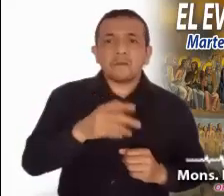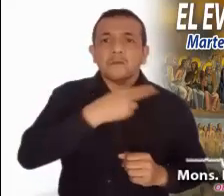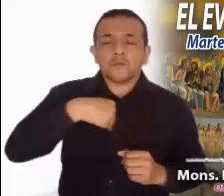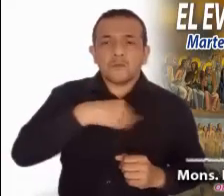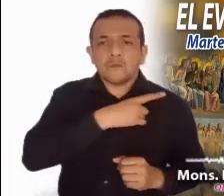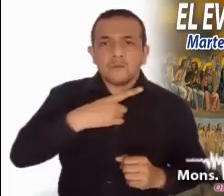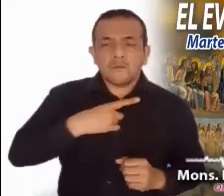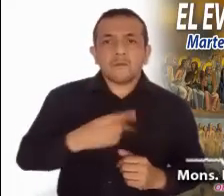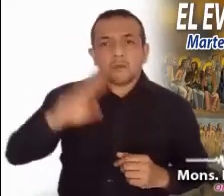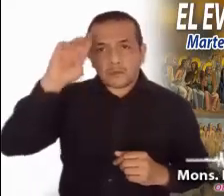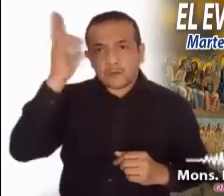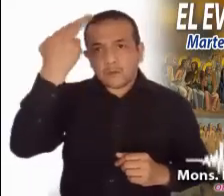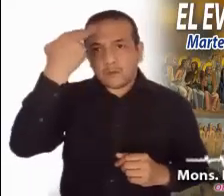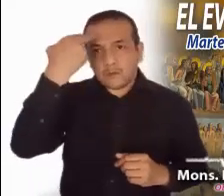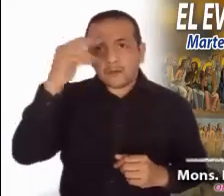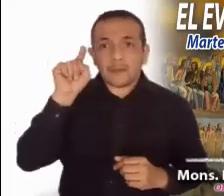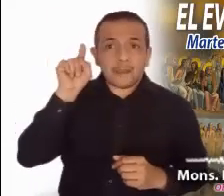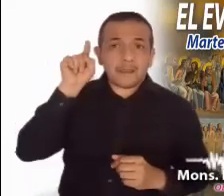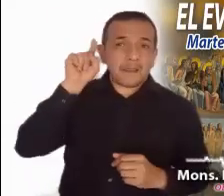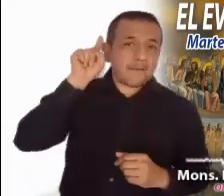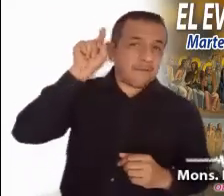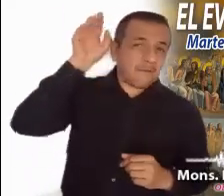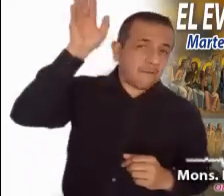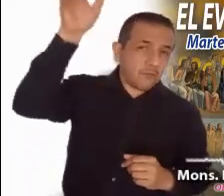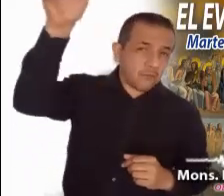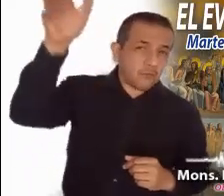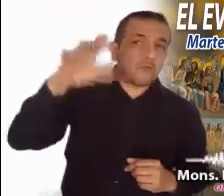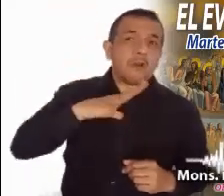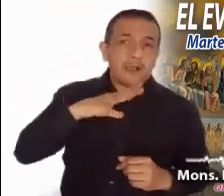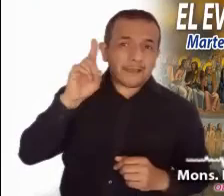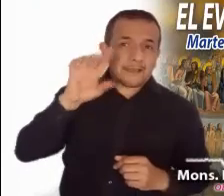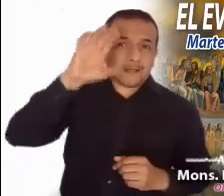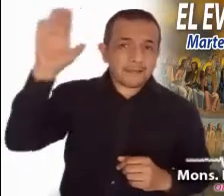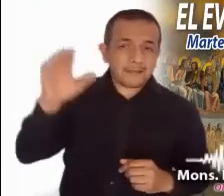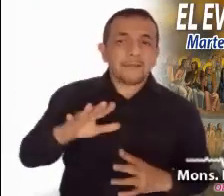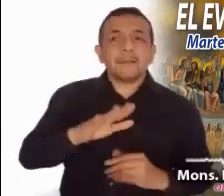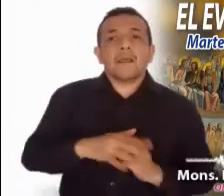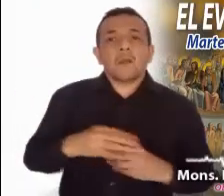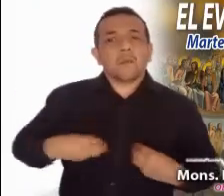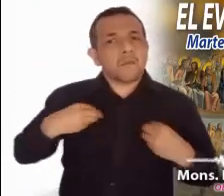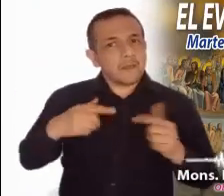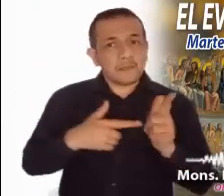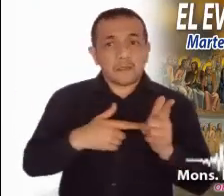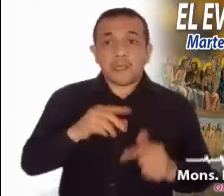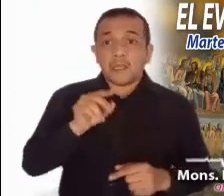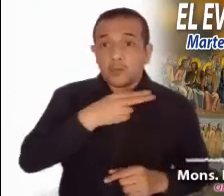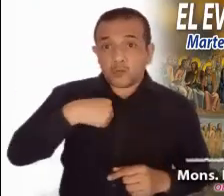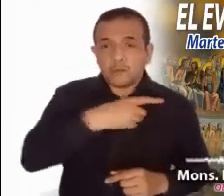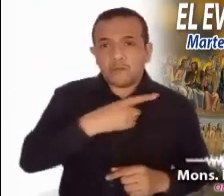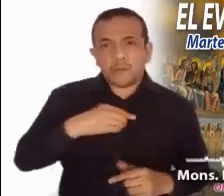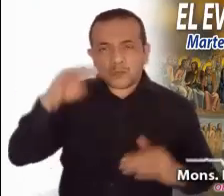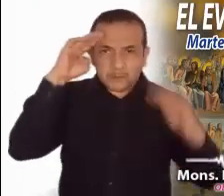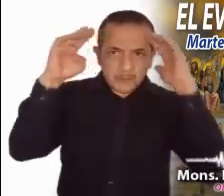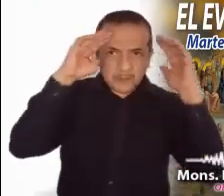esperanza y recordar que hay otra vida, el Evangelio de este día también nos hace pensar en nuestro propio final y las acciones